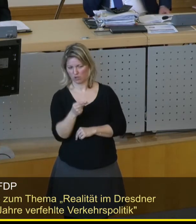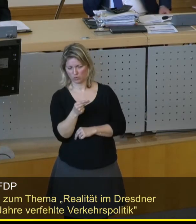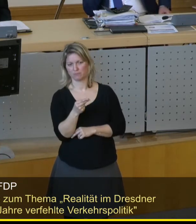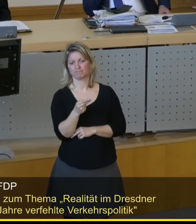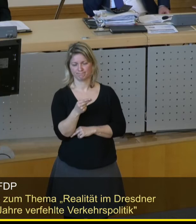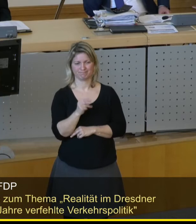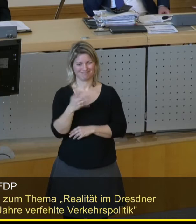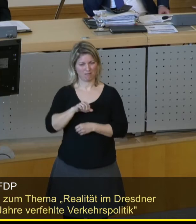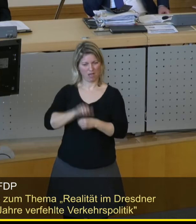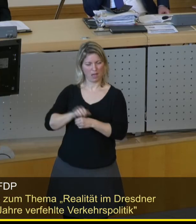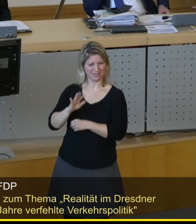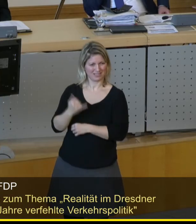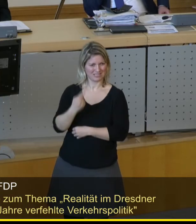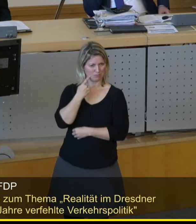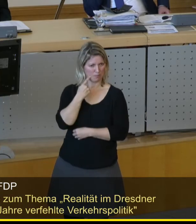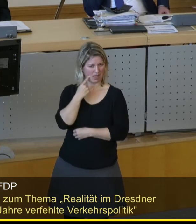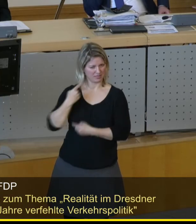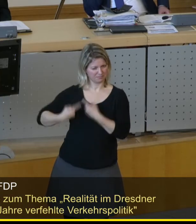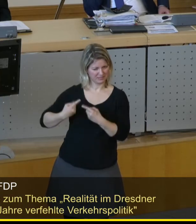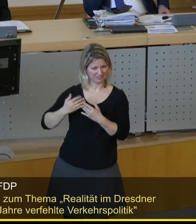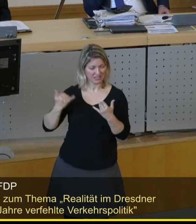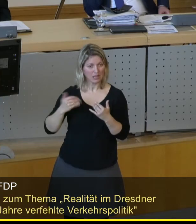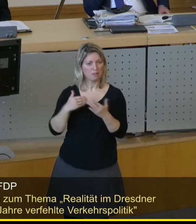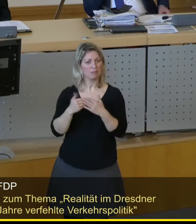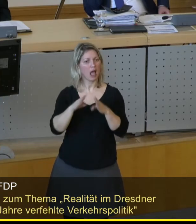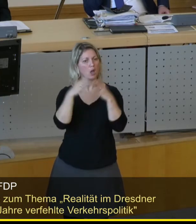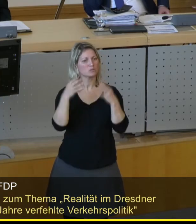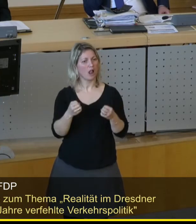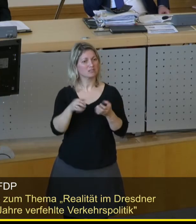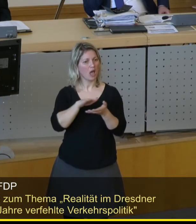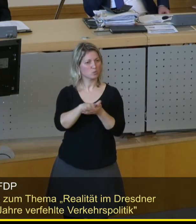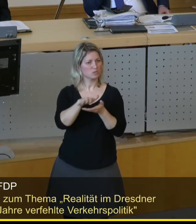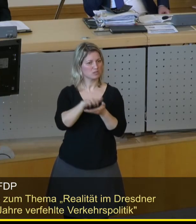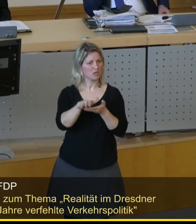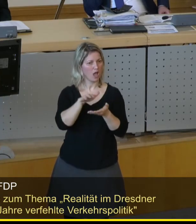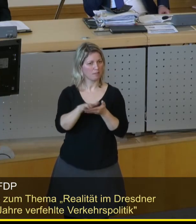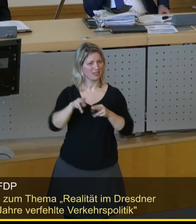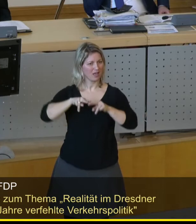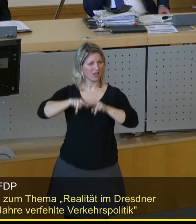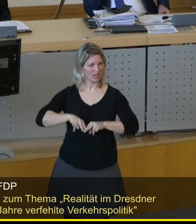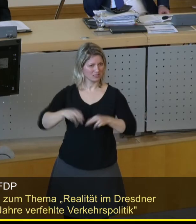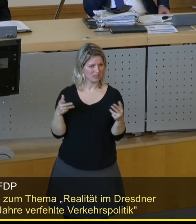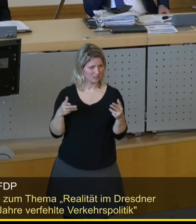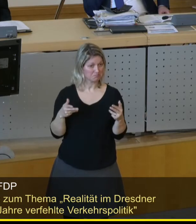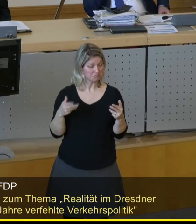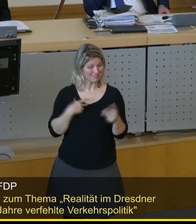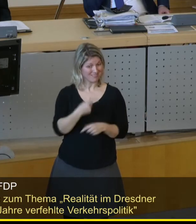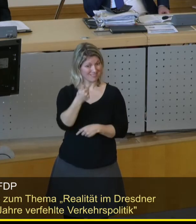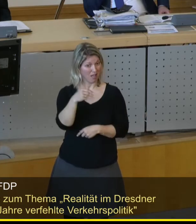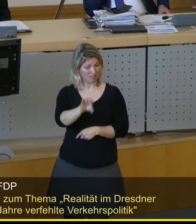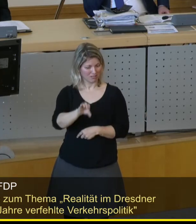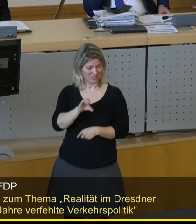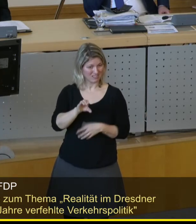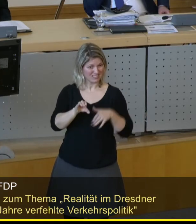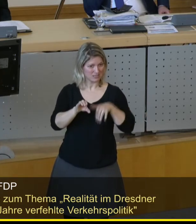Amt gerade im Moment funktioniert. Alleine der Bereich Haushaltsausgabenreste, also all das, was Sie an Geld zur Verfügung stellen,